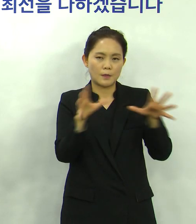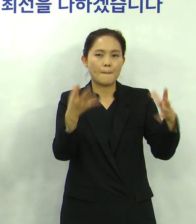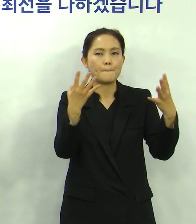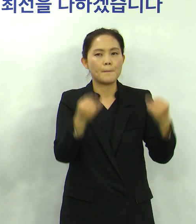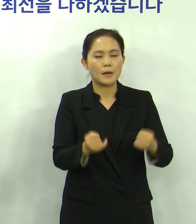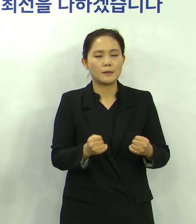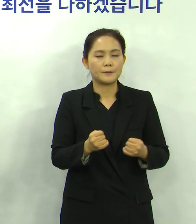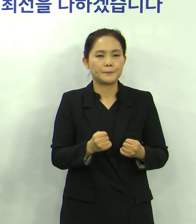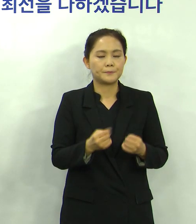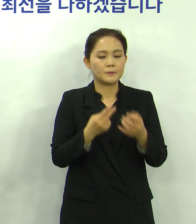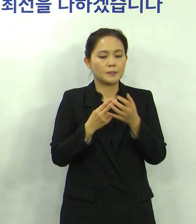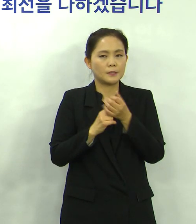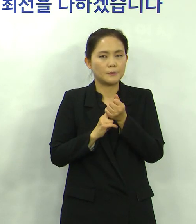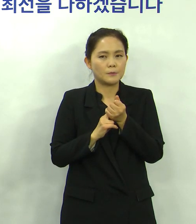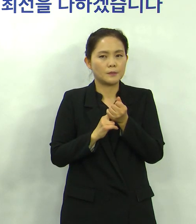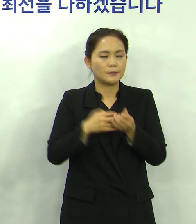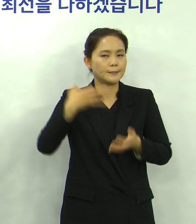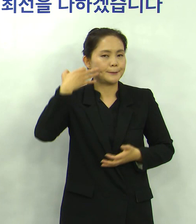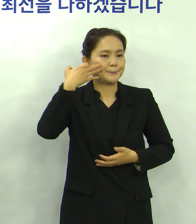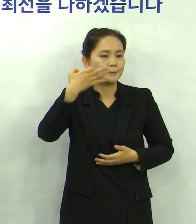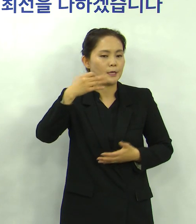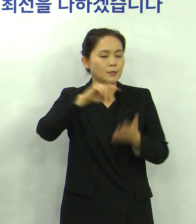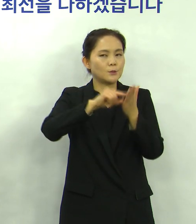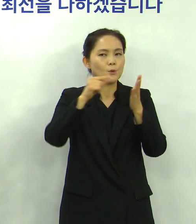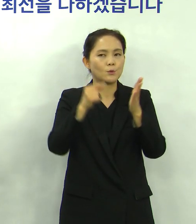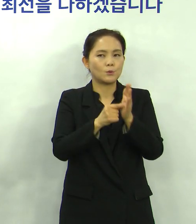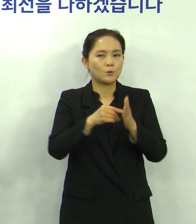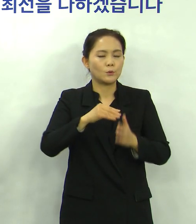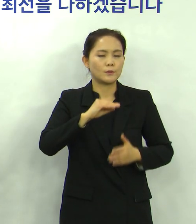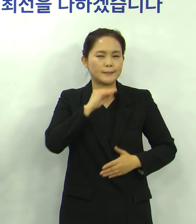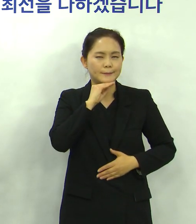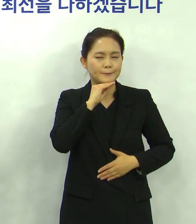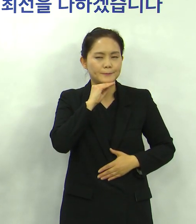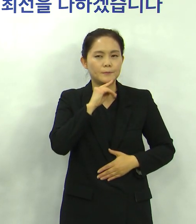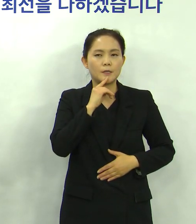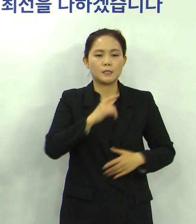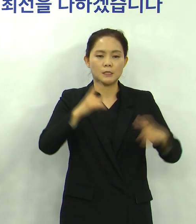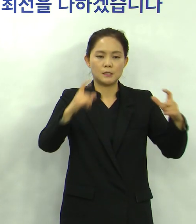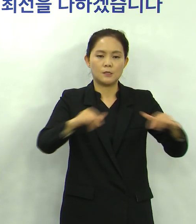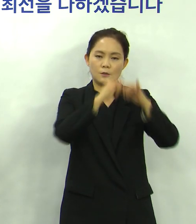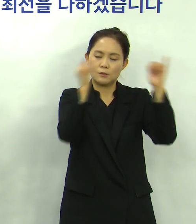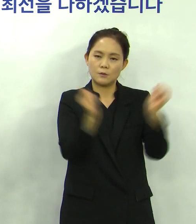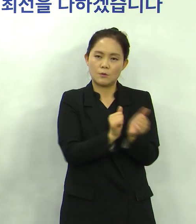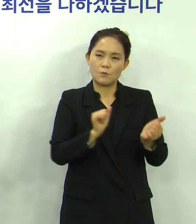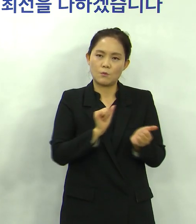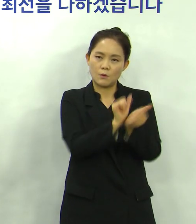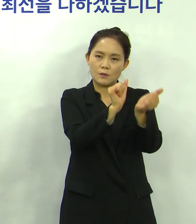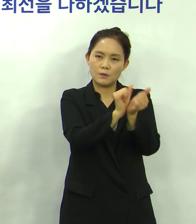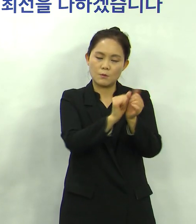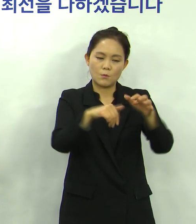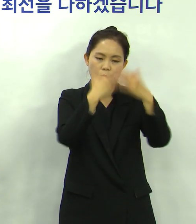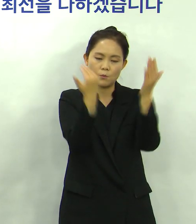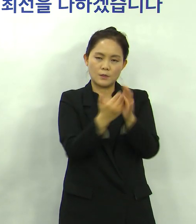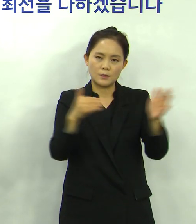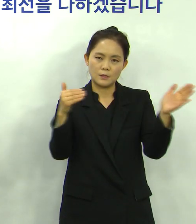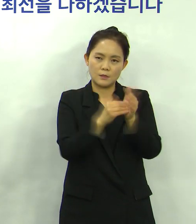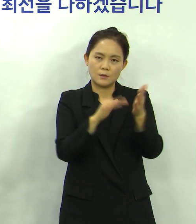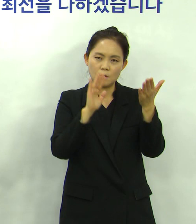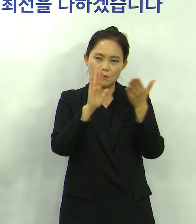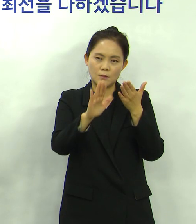데다 잠복기가 14일 정도 갈 만큼 길기에 지역사회 감염이 완전히 사라지더라도